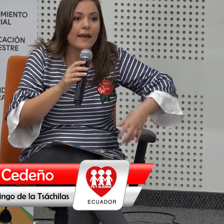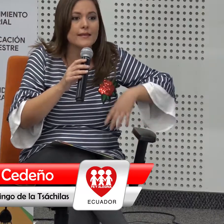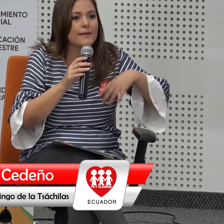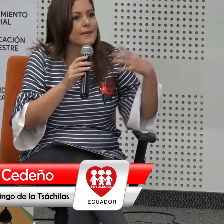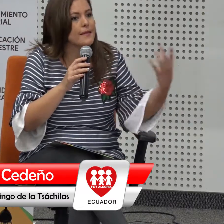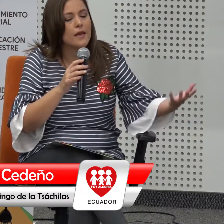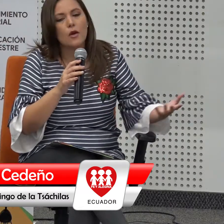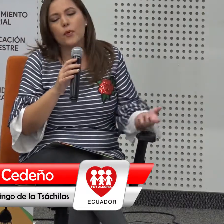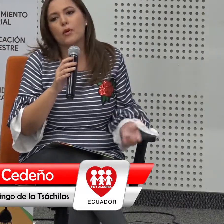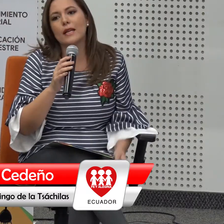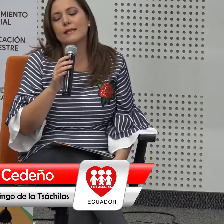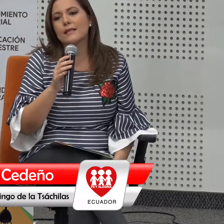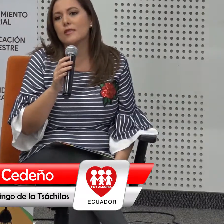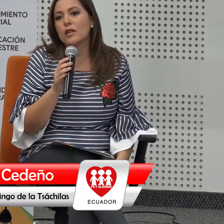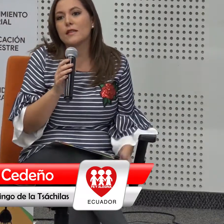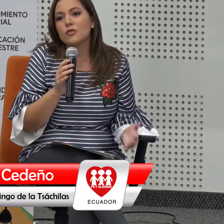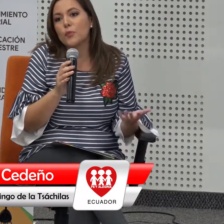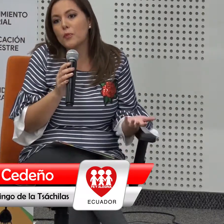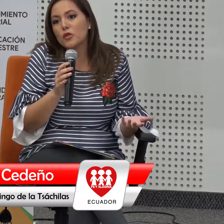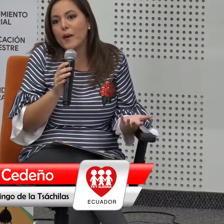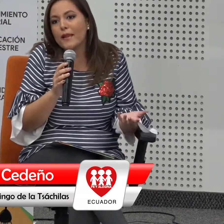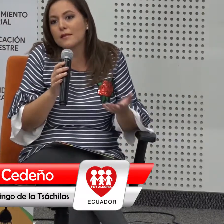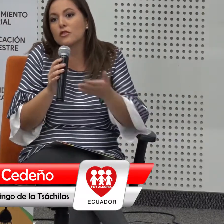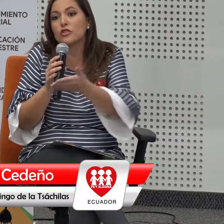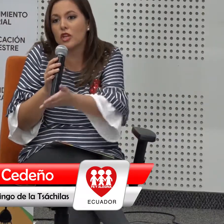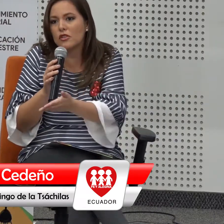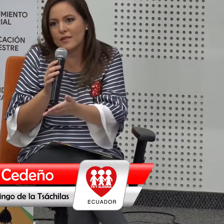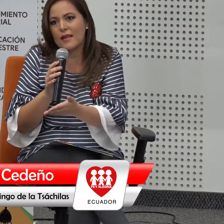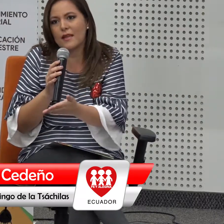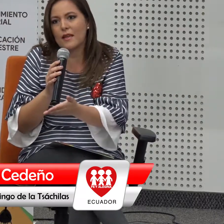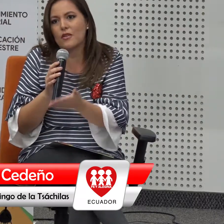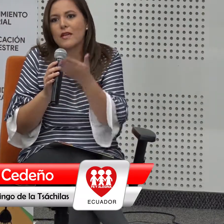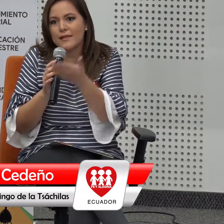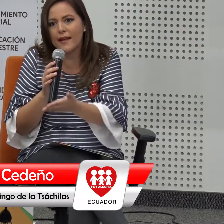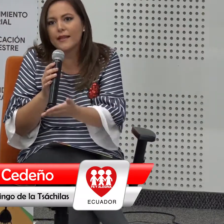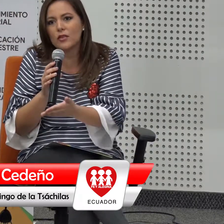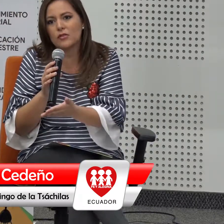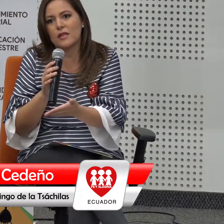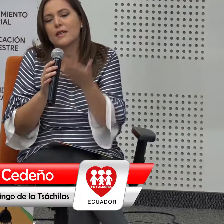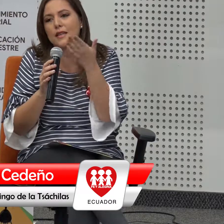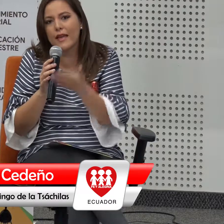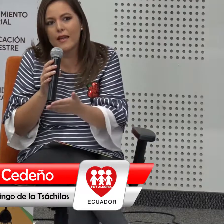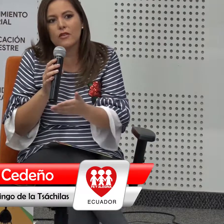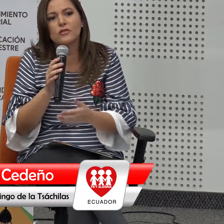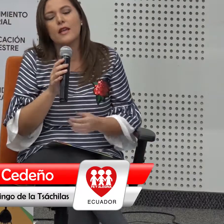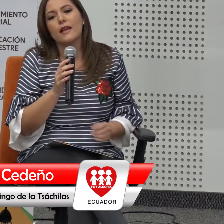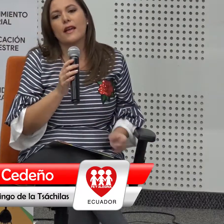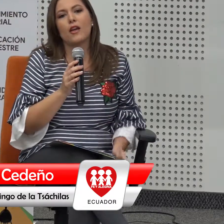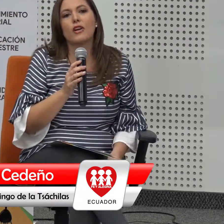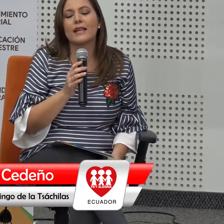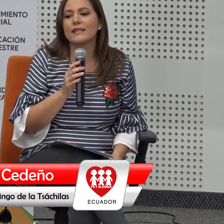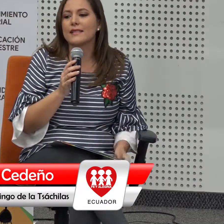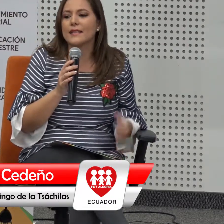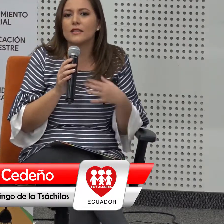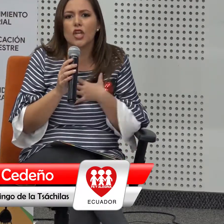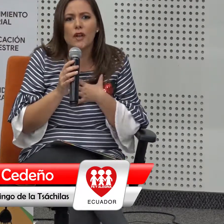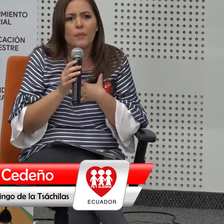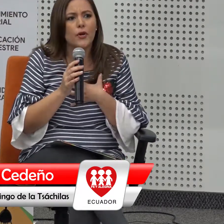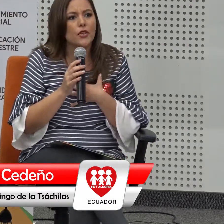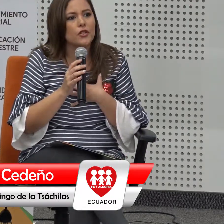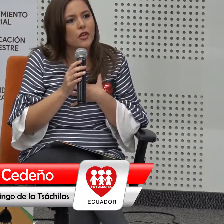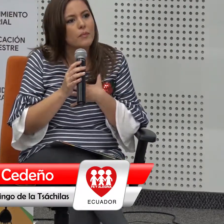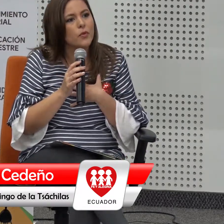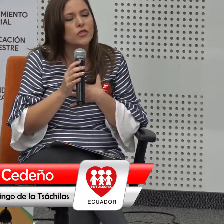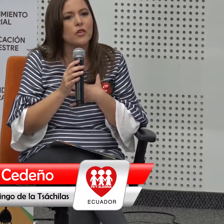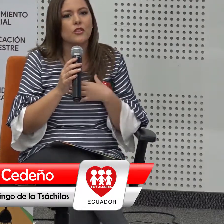familiares a veces por las decisiones de sus propios padres no todos están aquí hoy están 14 y ellos creo que necesitan todo